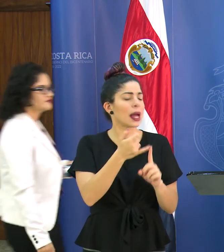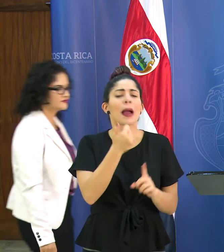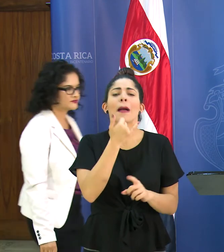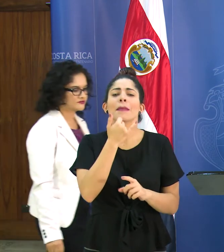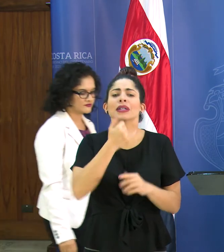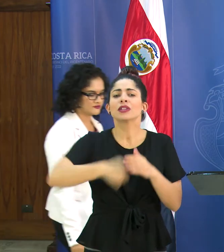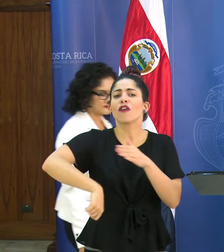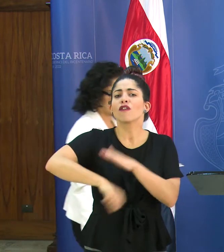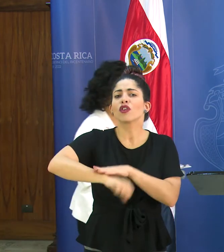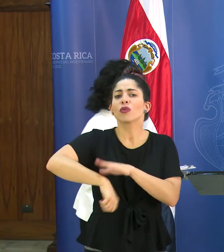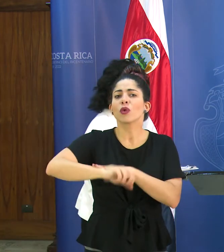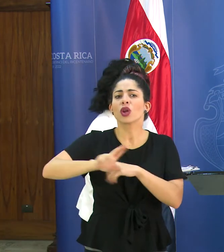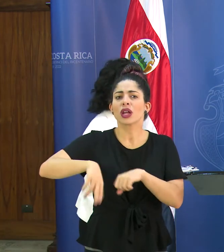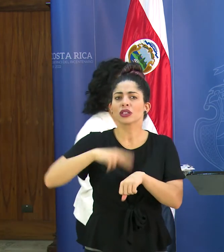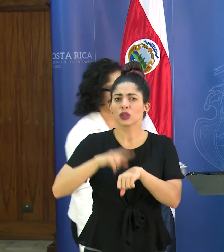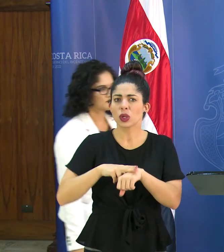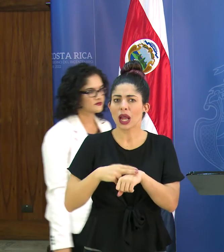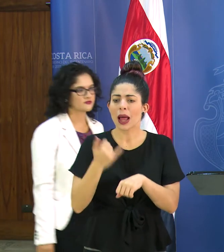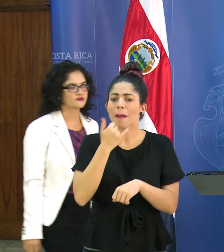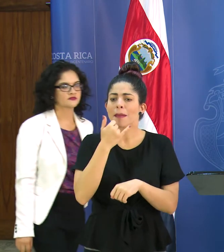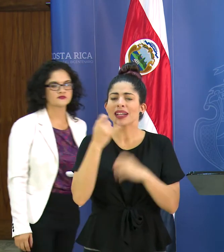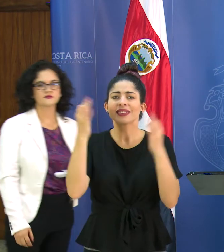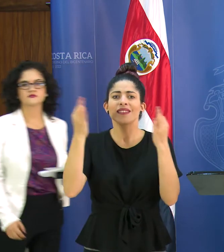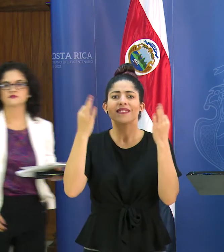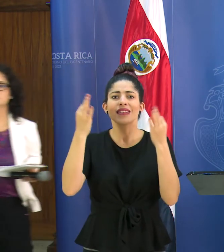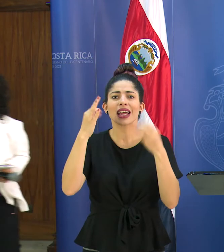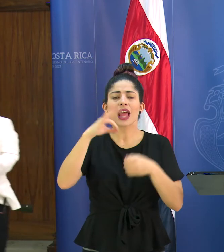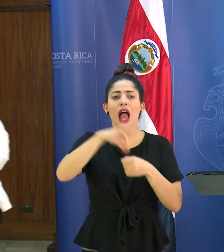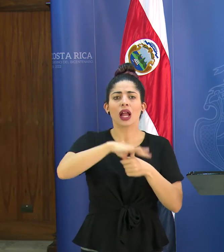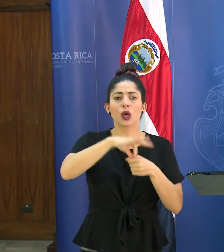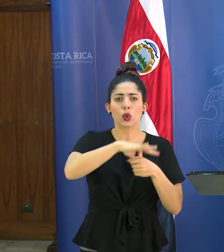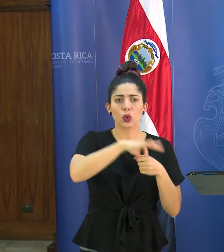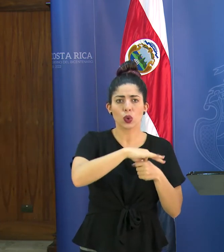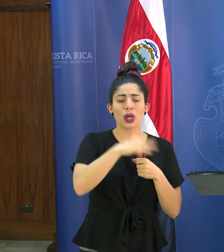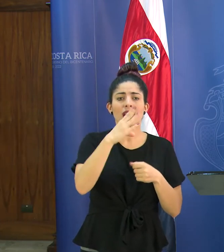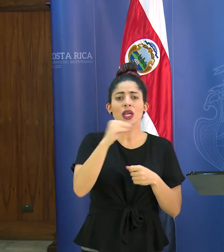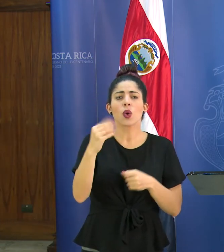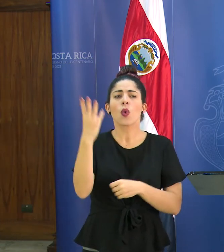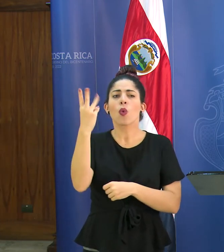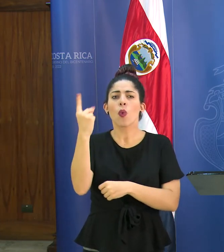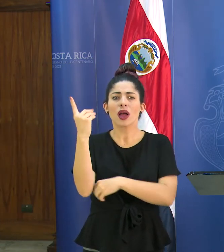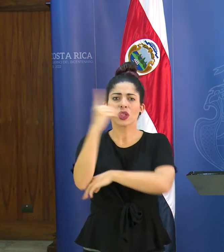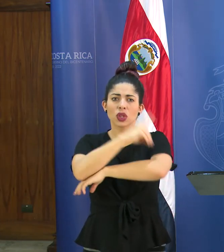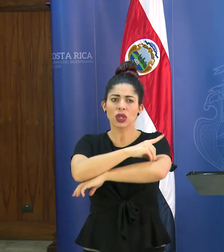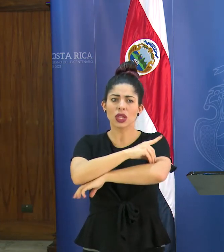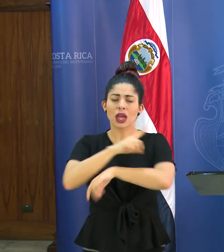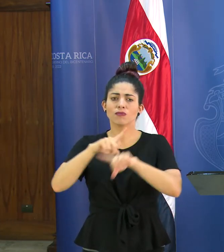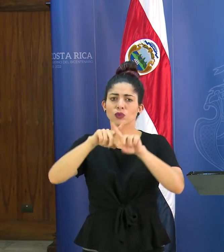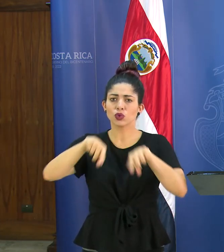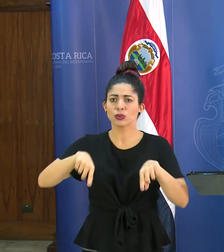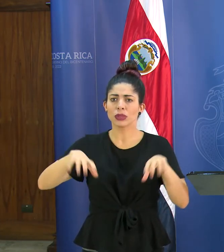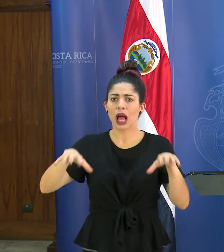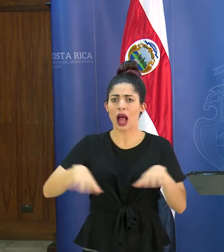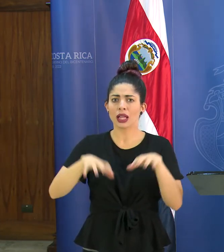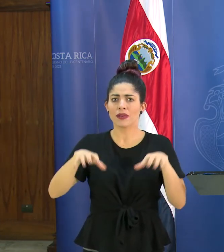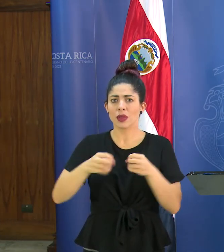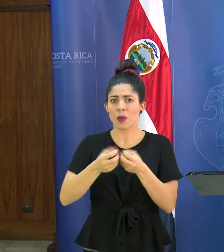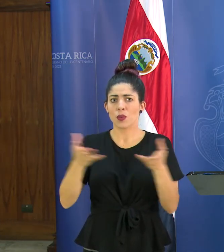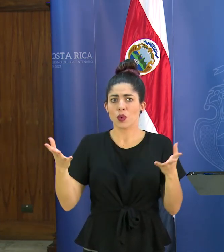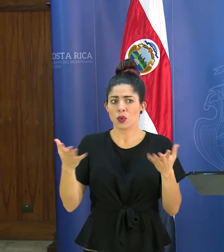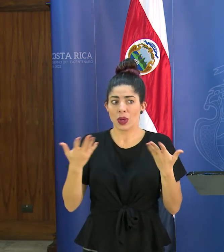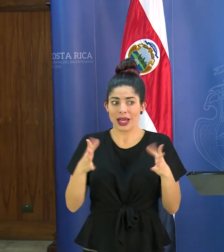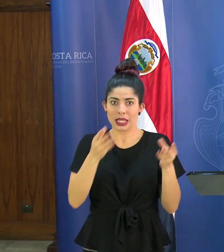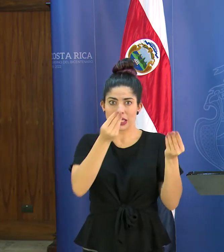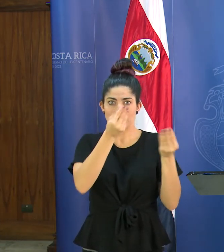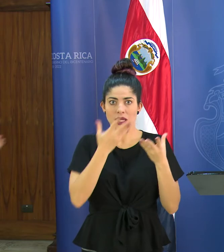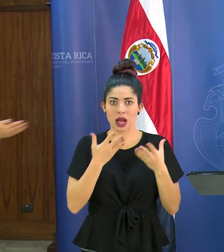fútbol nacional que va a pasar con las ferias del agricultor y por cuántos días es la suspensión de los eventos masivos que ya también se han